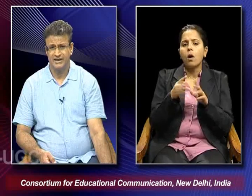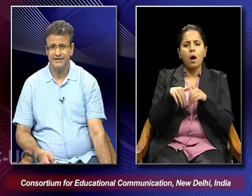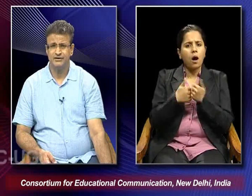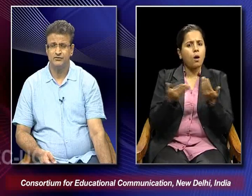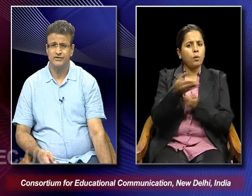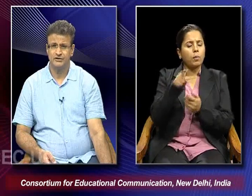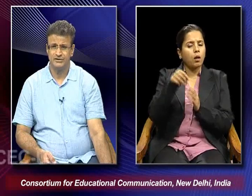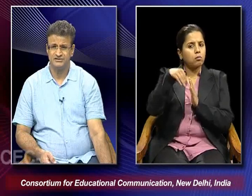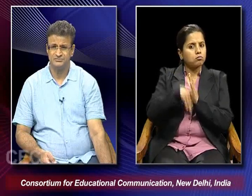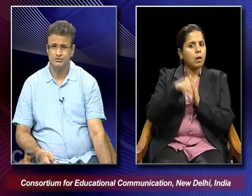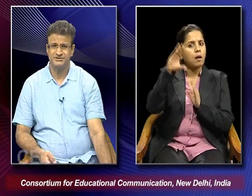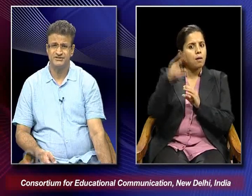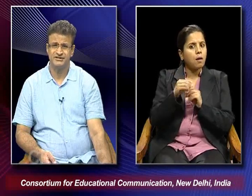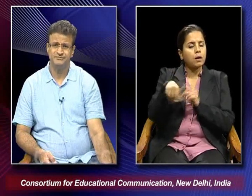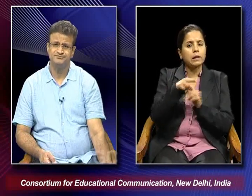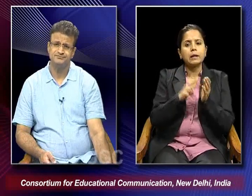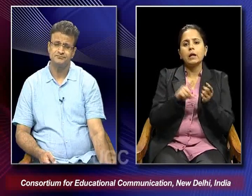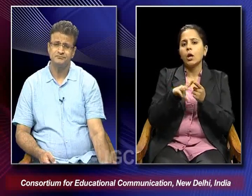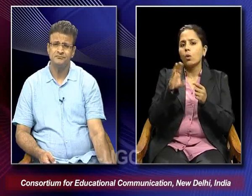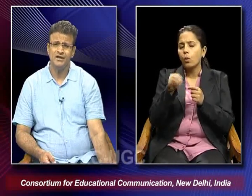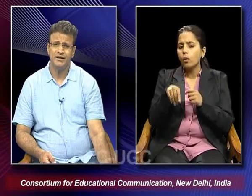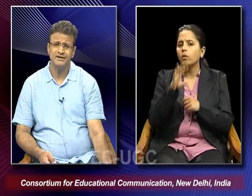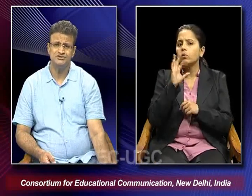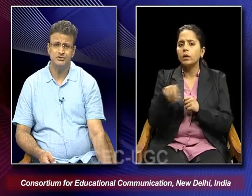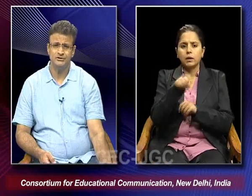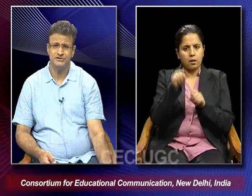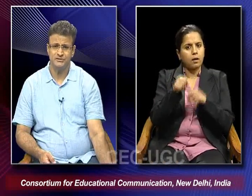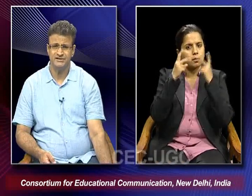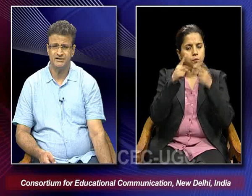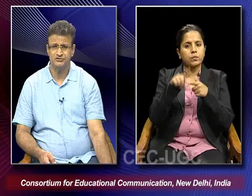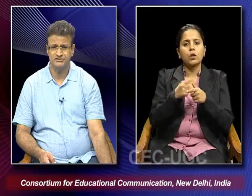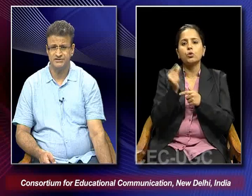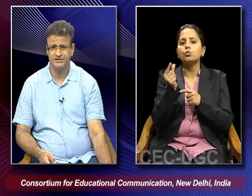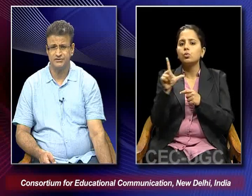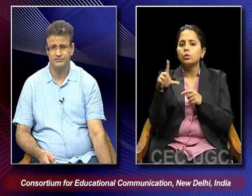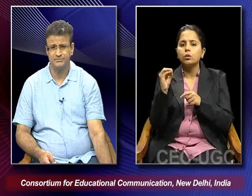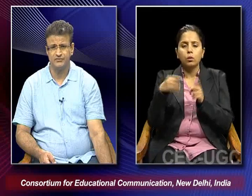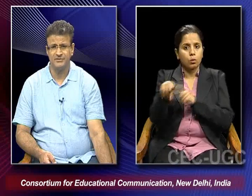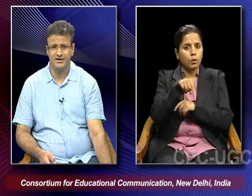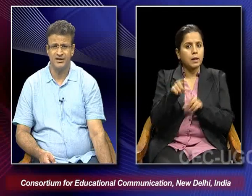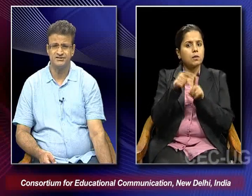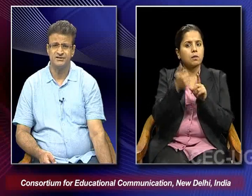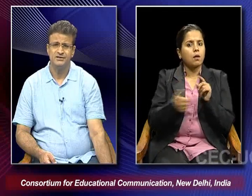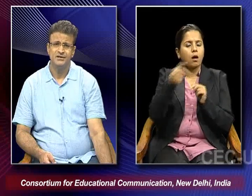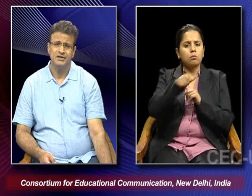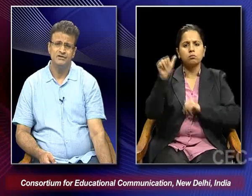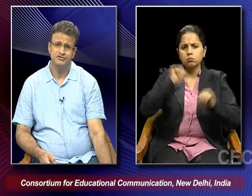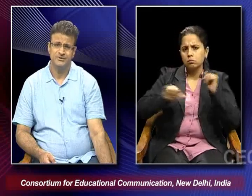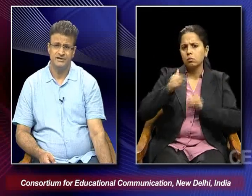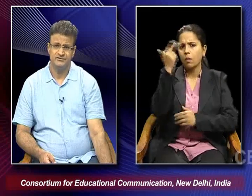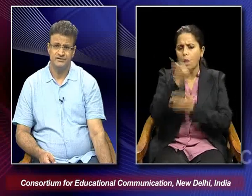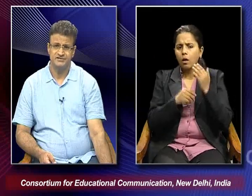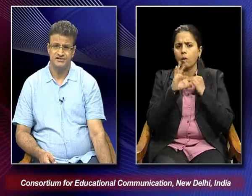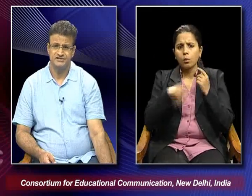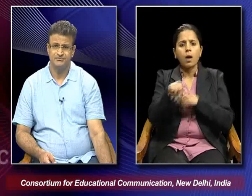of decline of Neuralism could be seen and Giulio Andravati who was the director of the performing arts he was